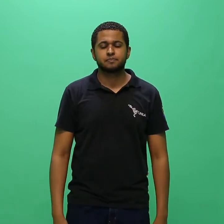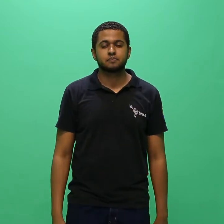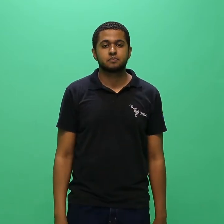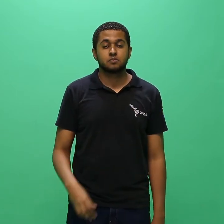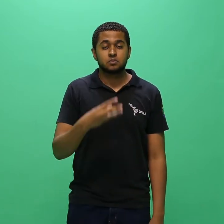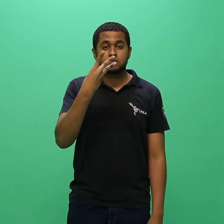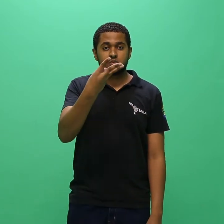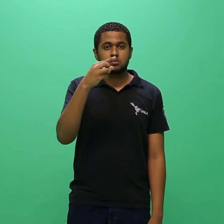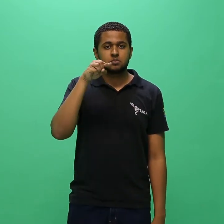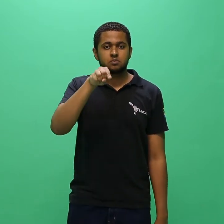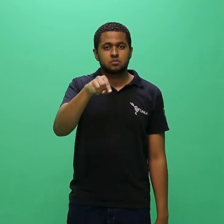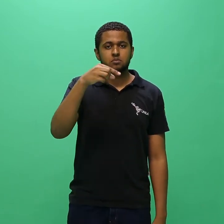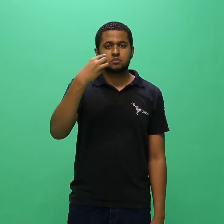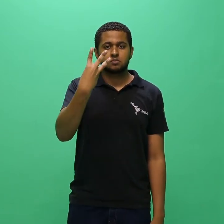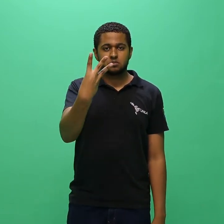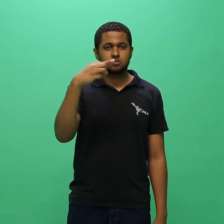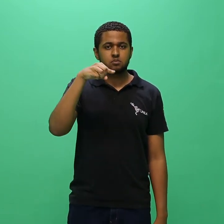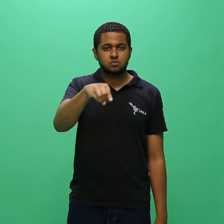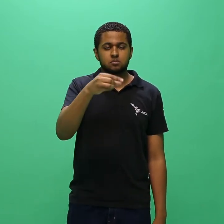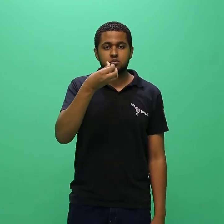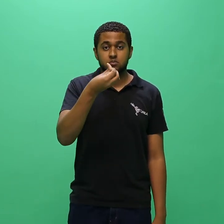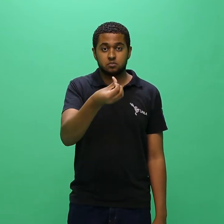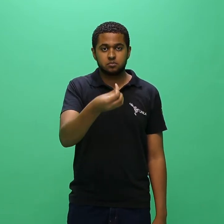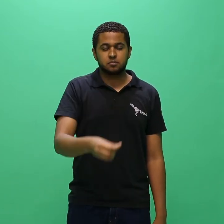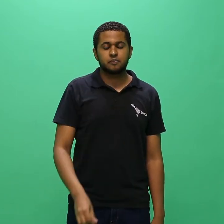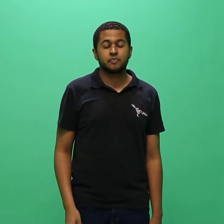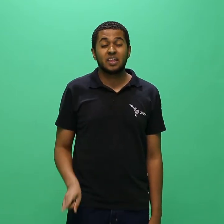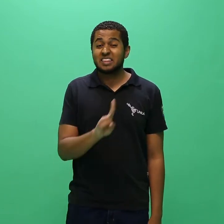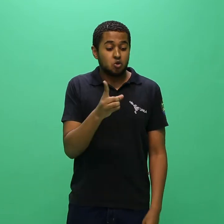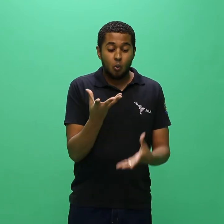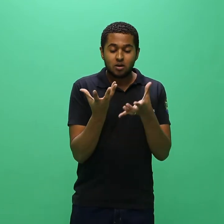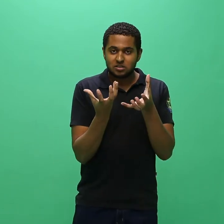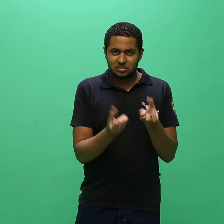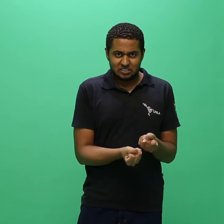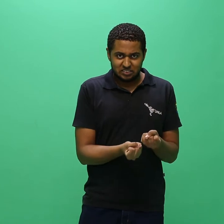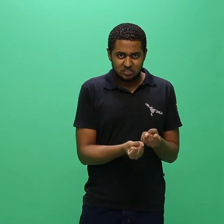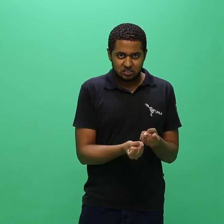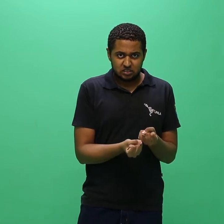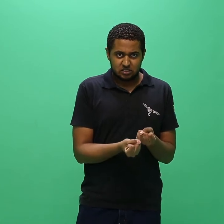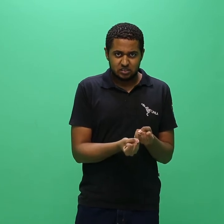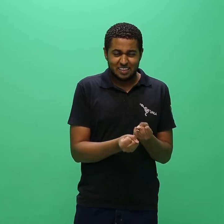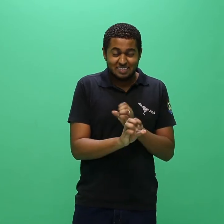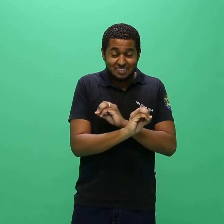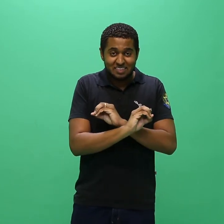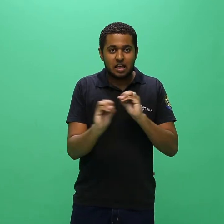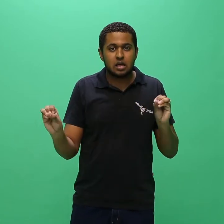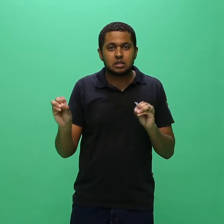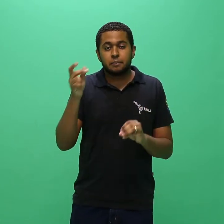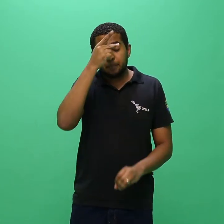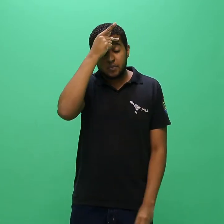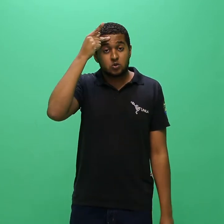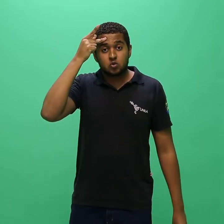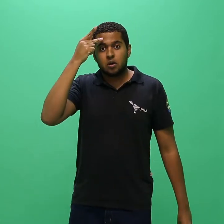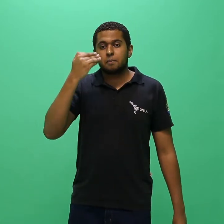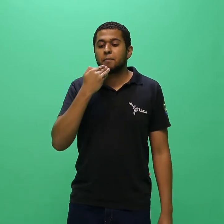3.3.6. Não serão aceitas, em nenhuma